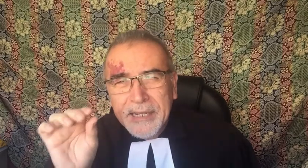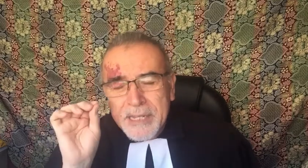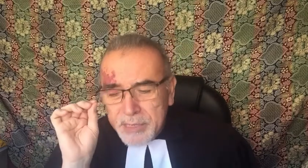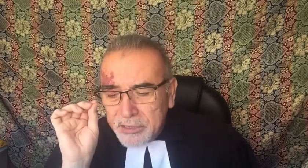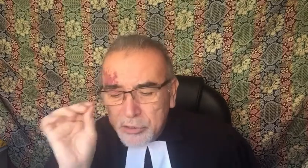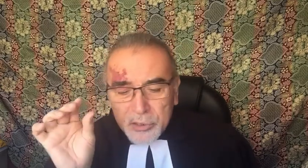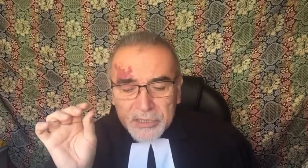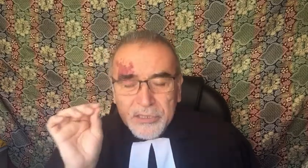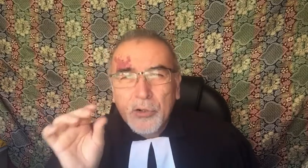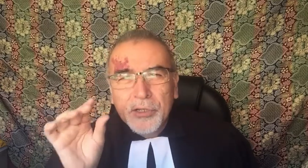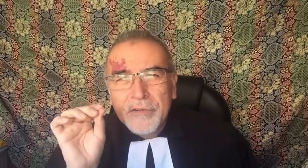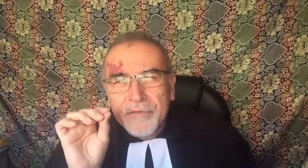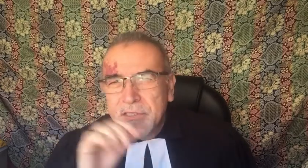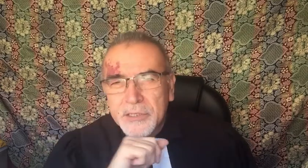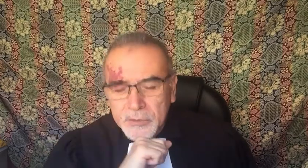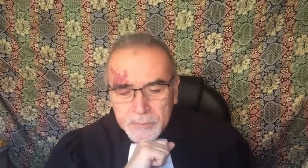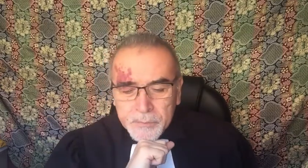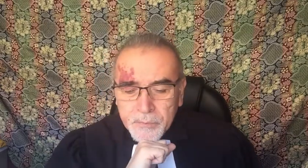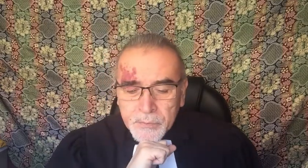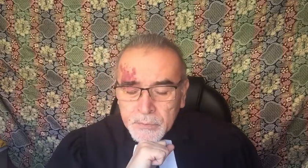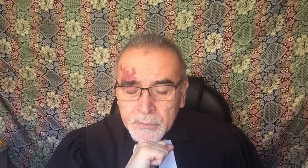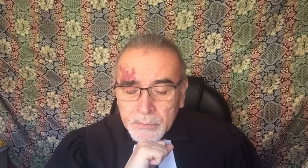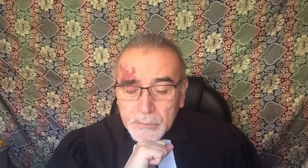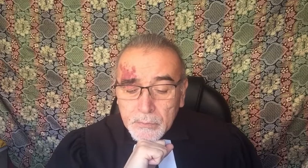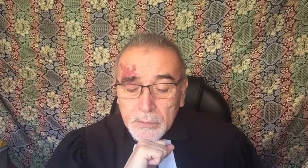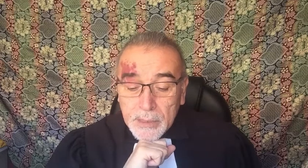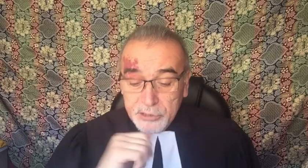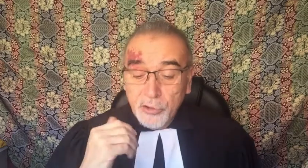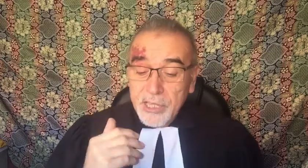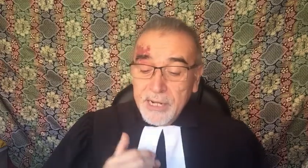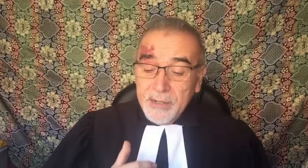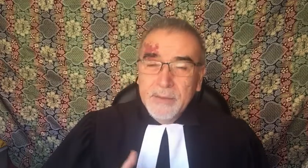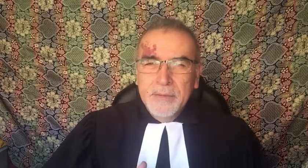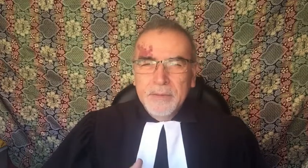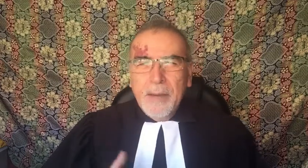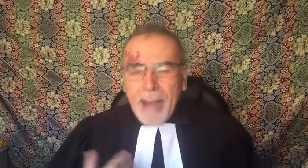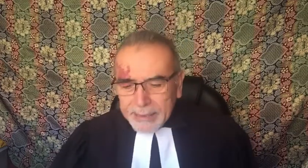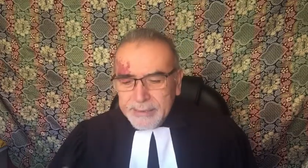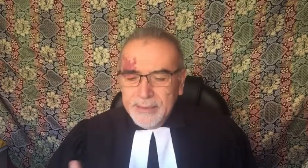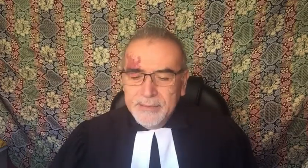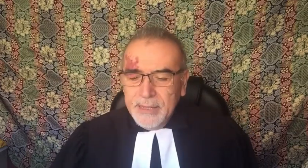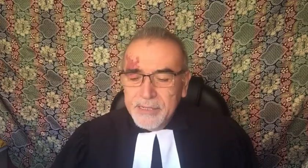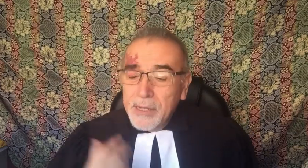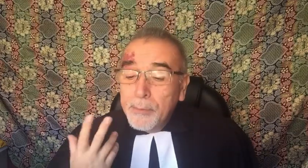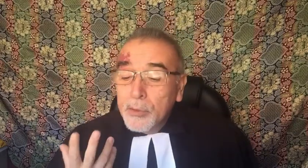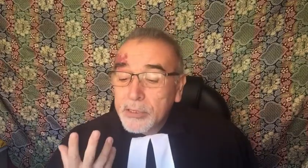limitaciones de orden físico. La sordera aparta a quien la aporta